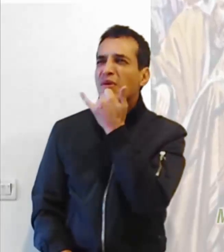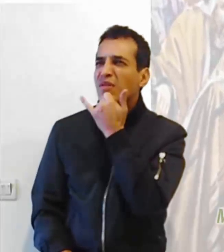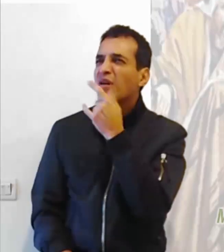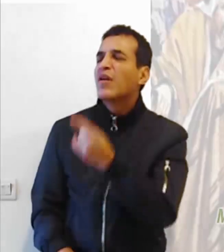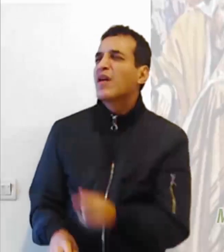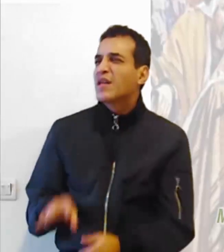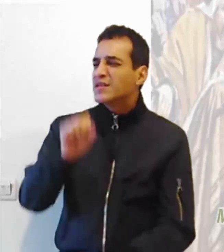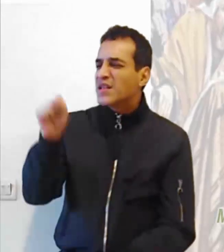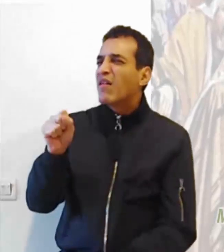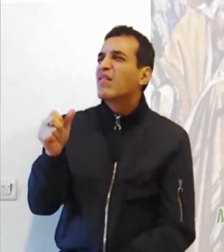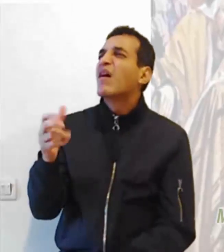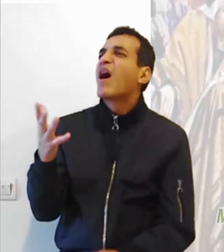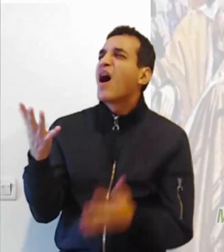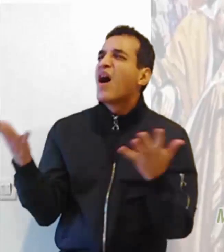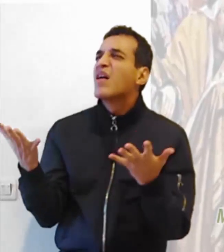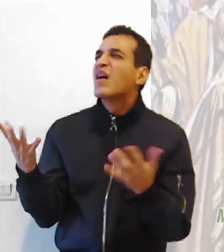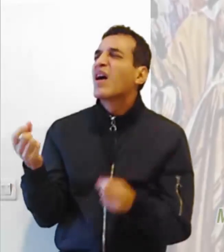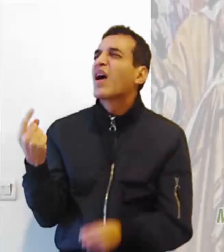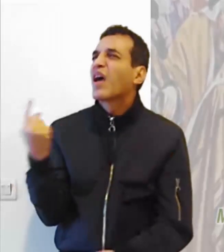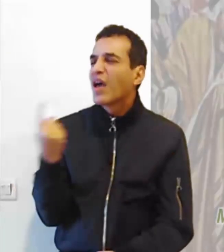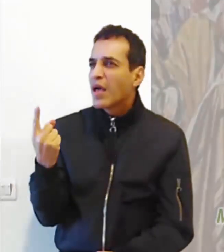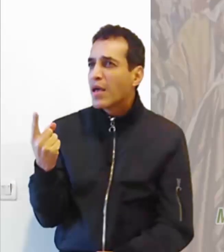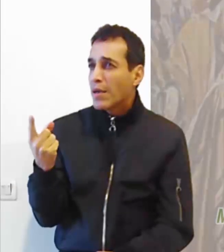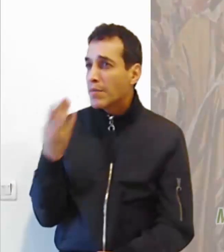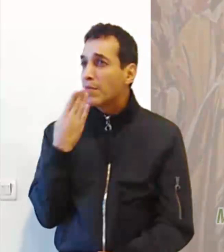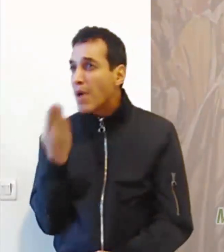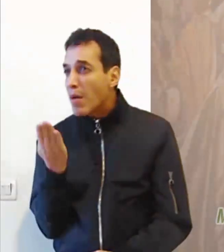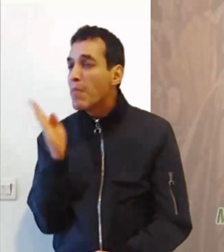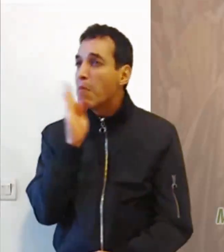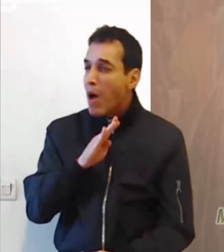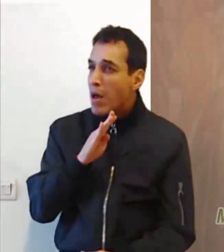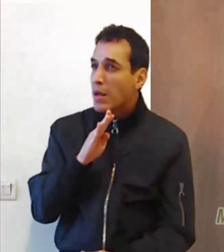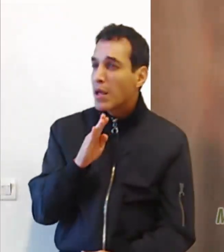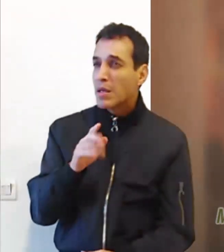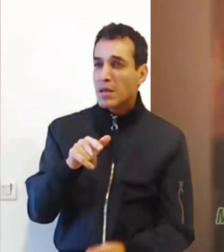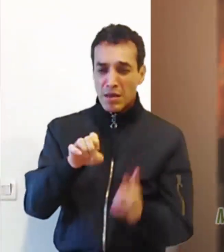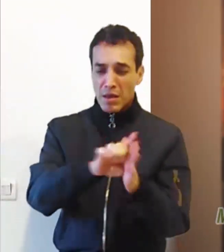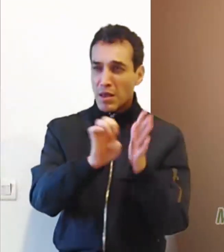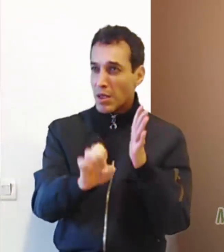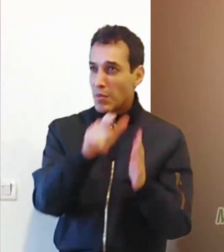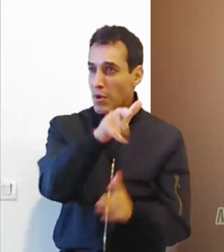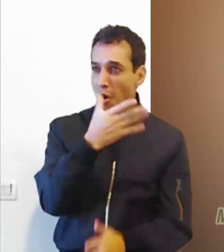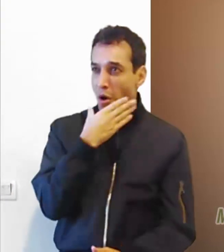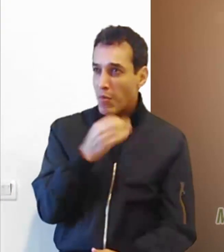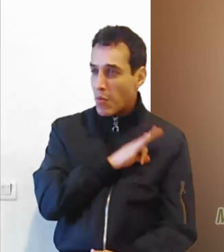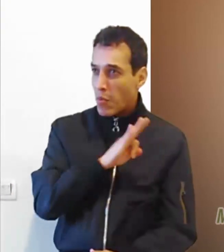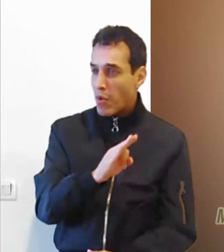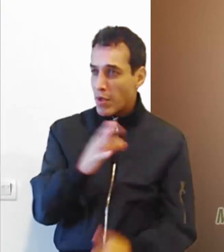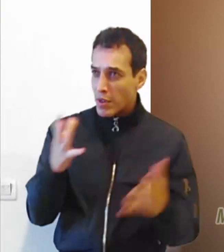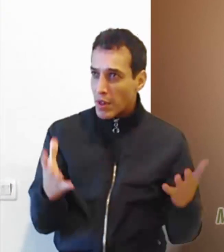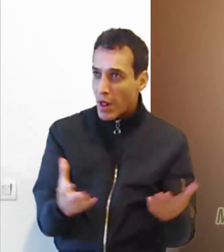sábado? ¿El bien o el mal? ¿Se le puede salvar la vida a un hombre en sábado o hay que dejarlo morir?